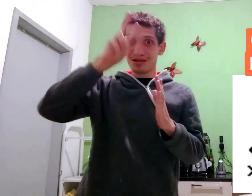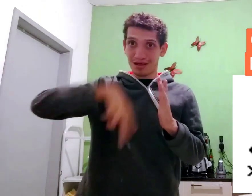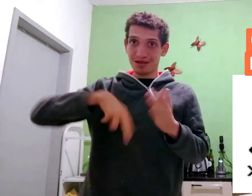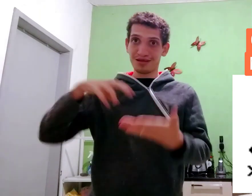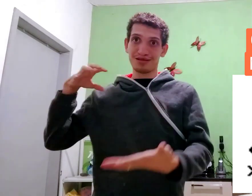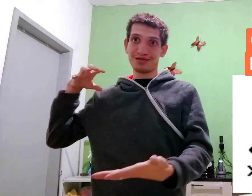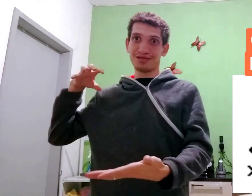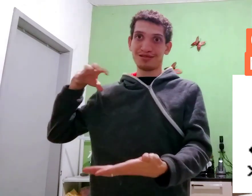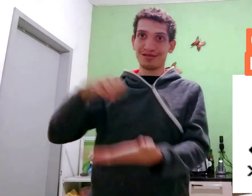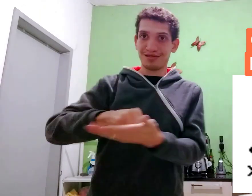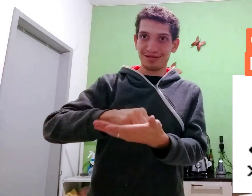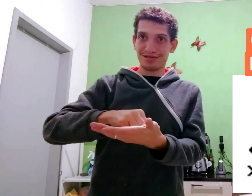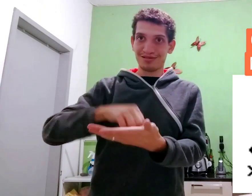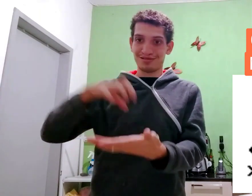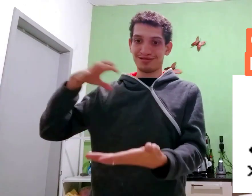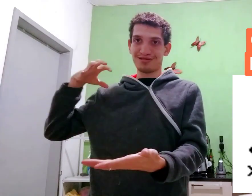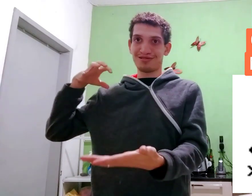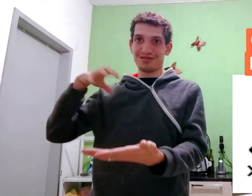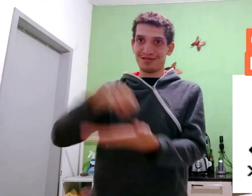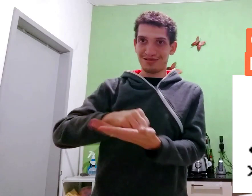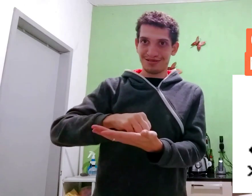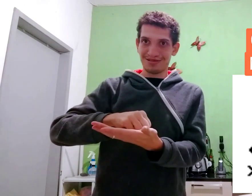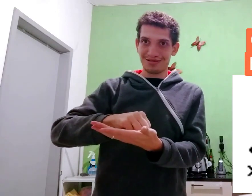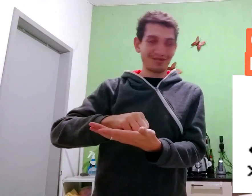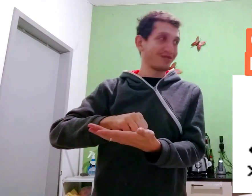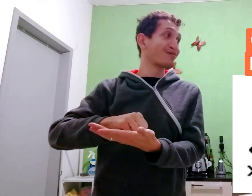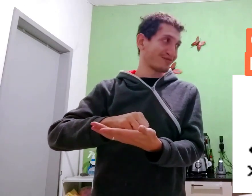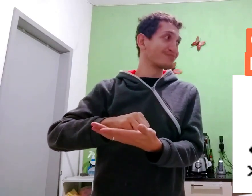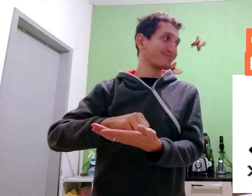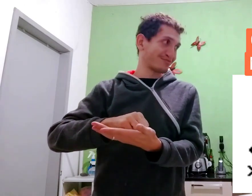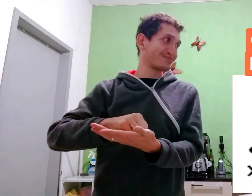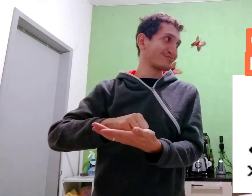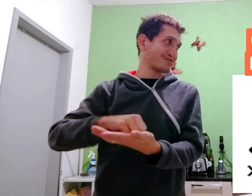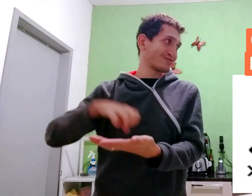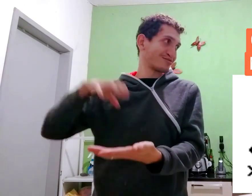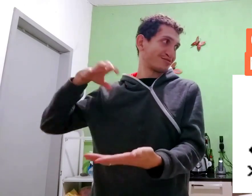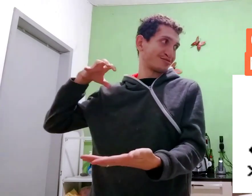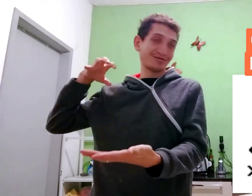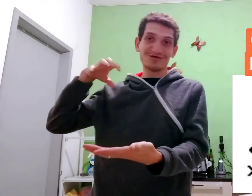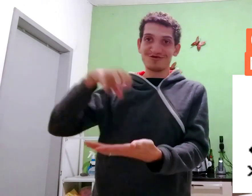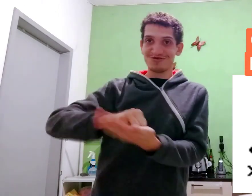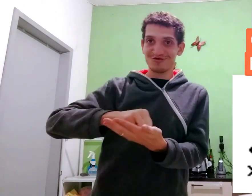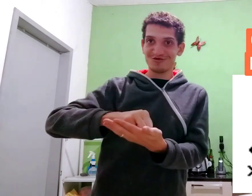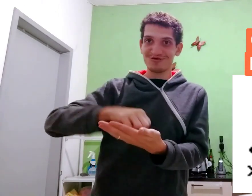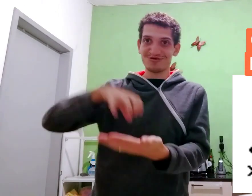Isso ali com esse movimento. Assim. É assim.